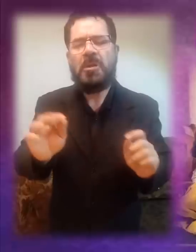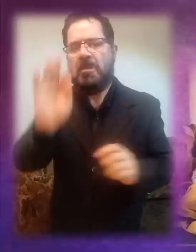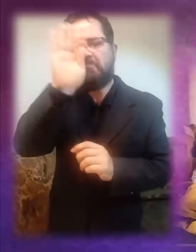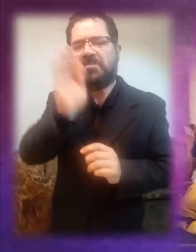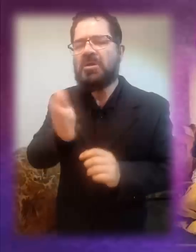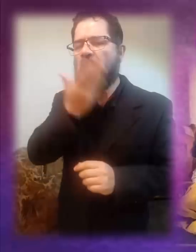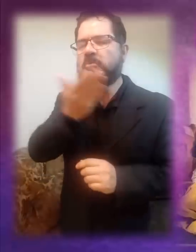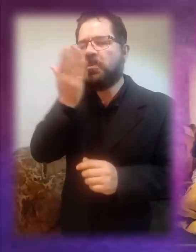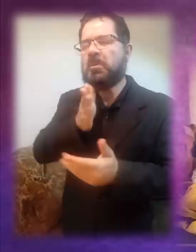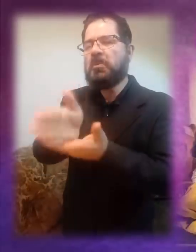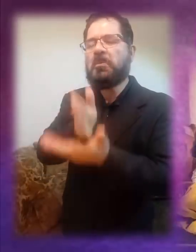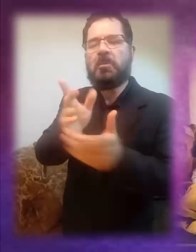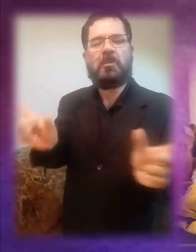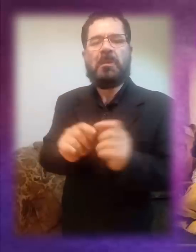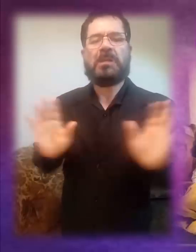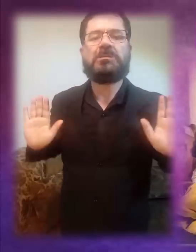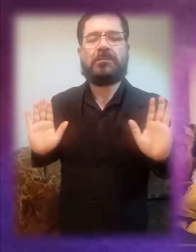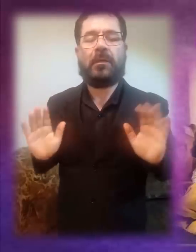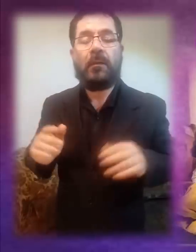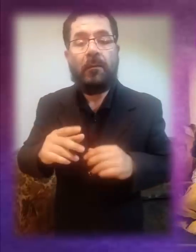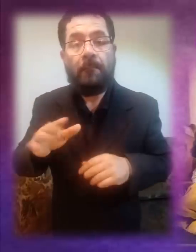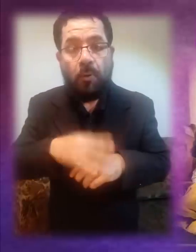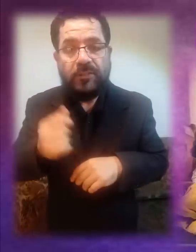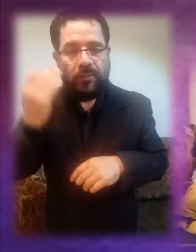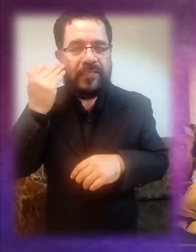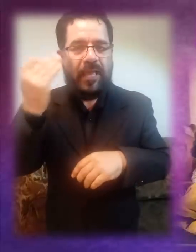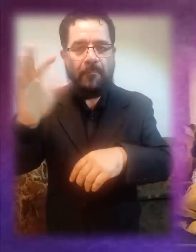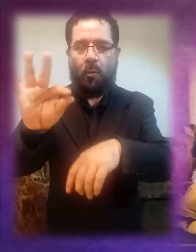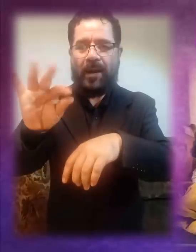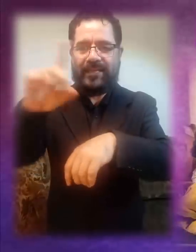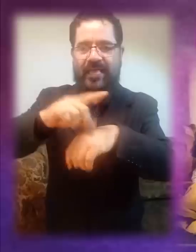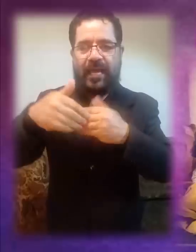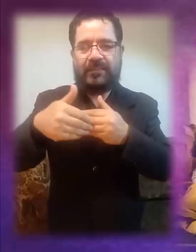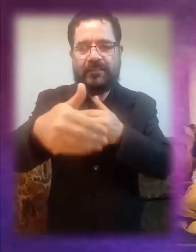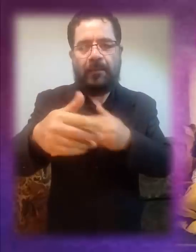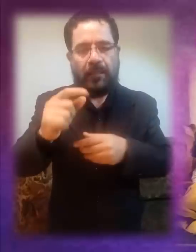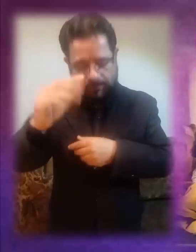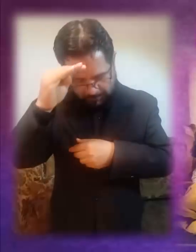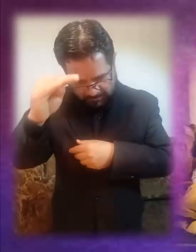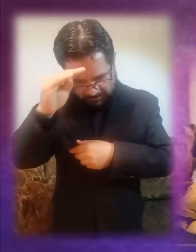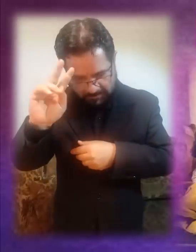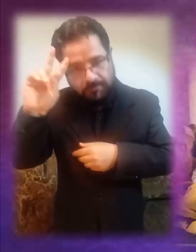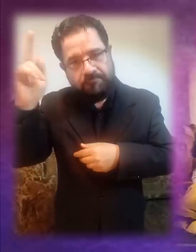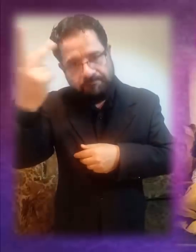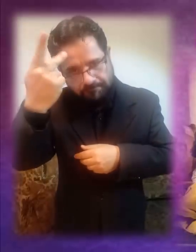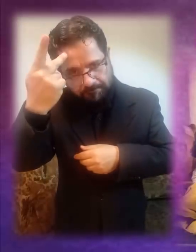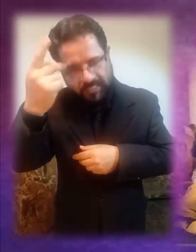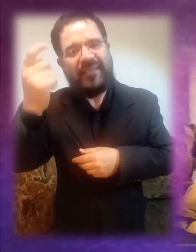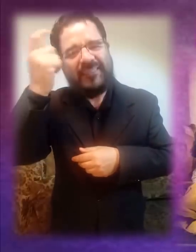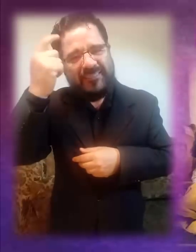por ritualismo y costumbre? Tiempo de cuaresma es tiempo de conversión,